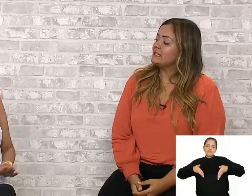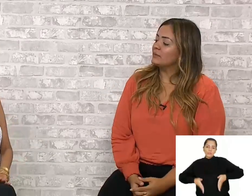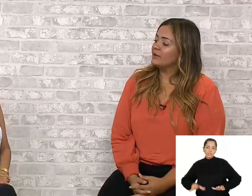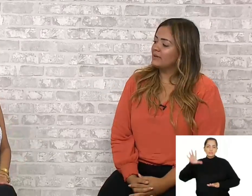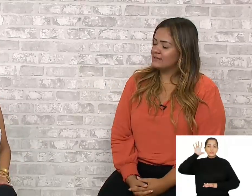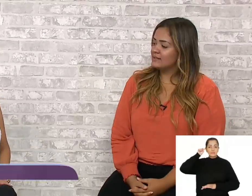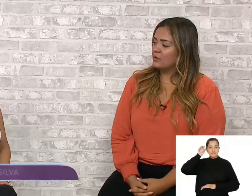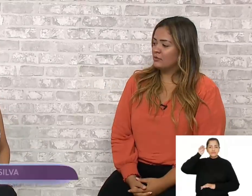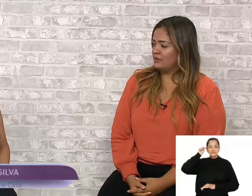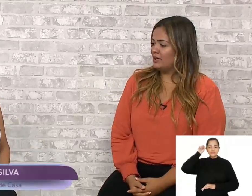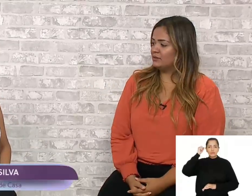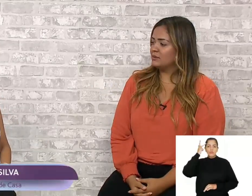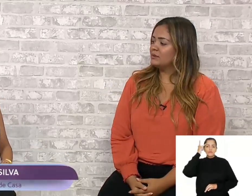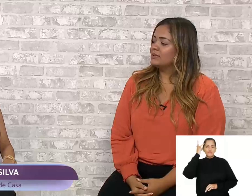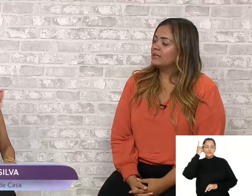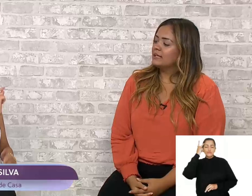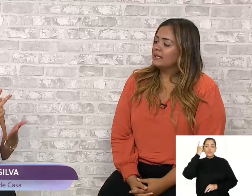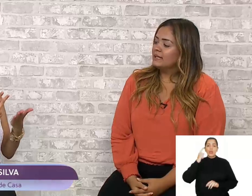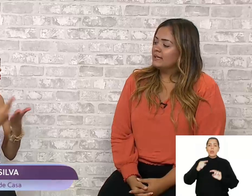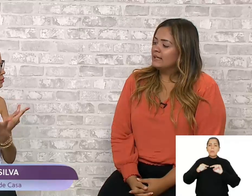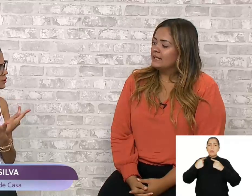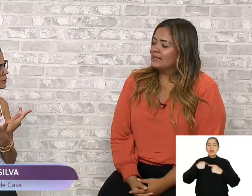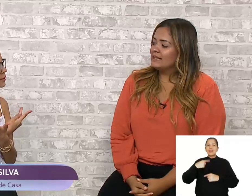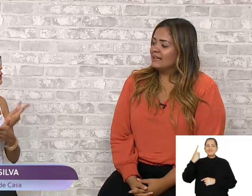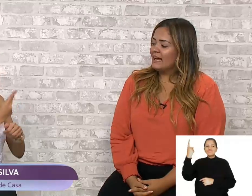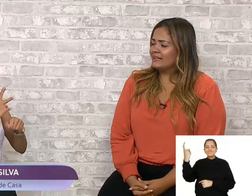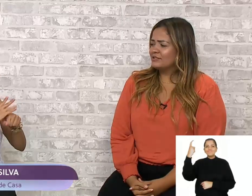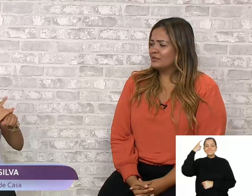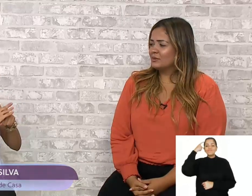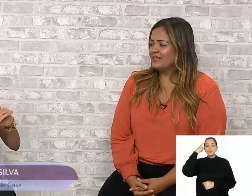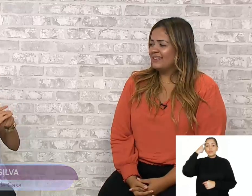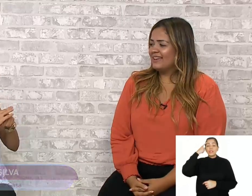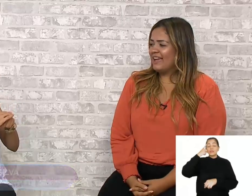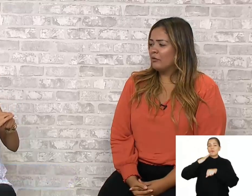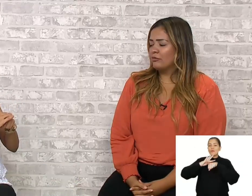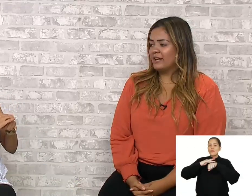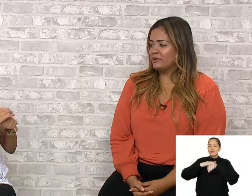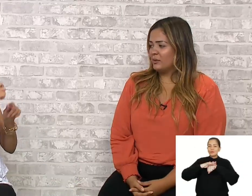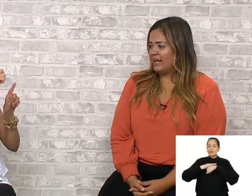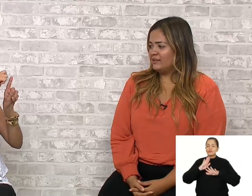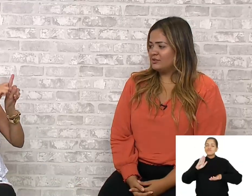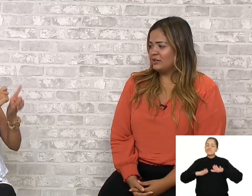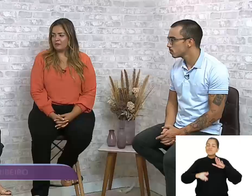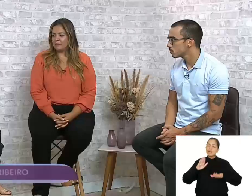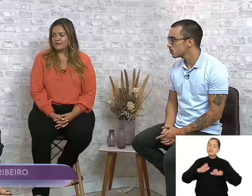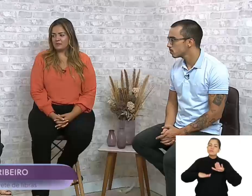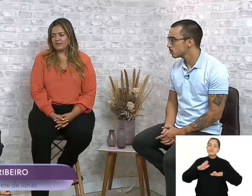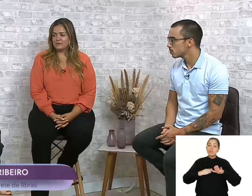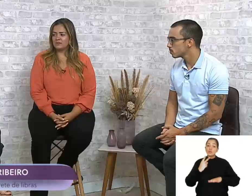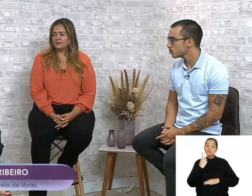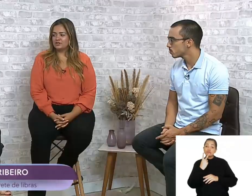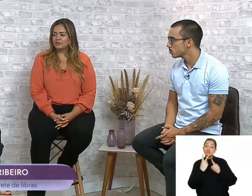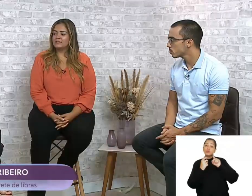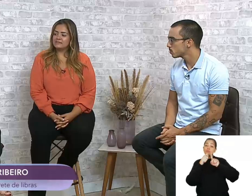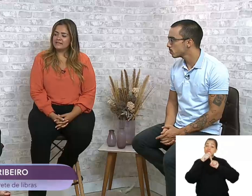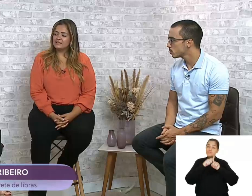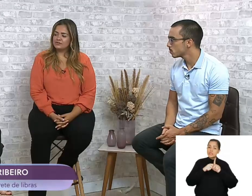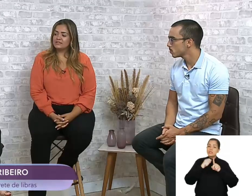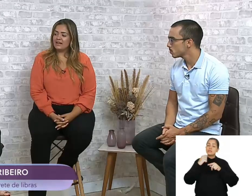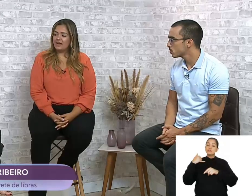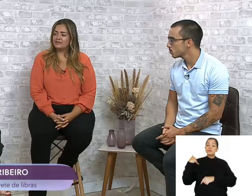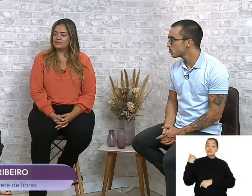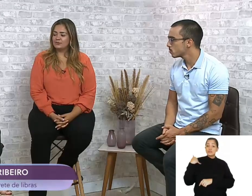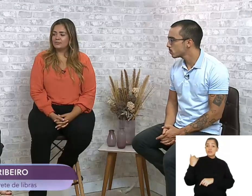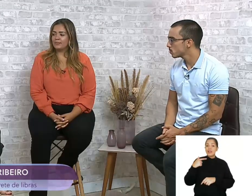Então, eu nasci ouvindo e acredito que eu fiquei doente mais ou menos quando eu tinha dois